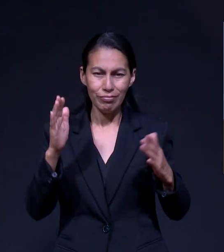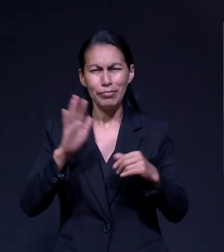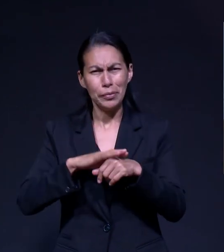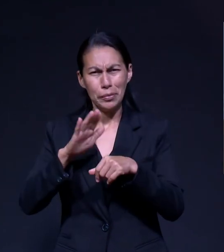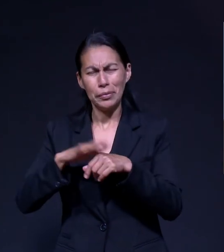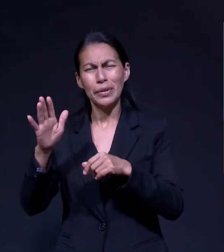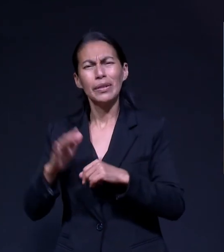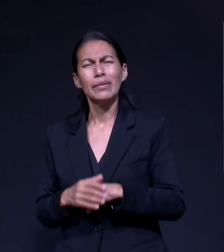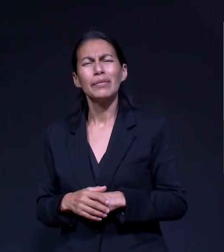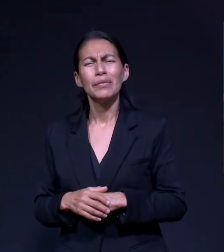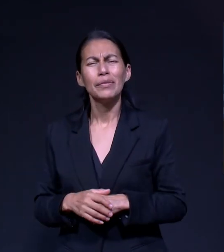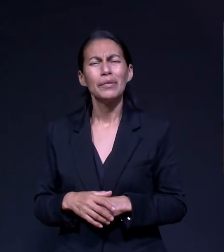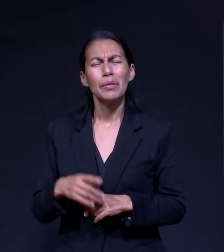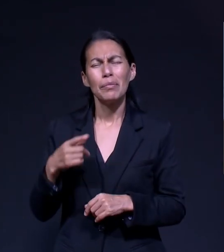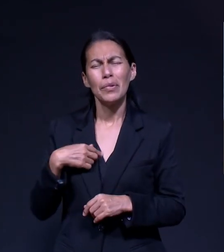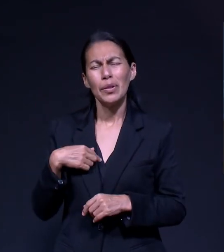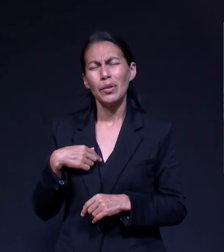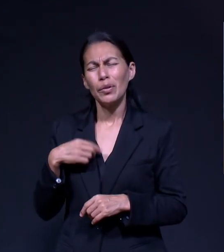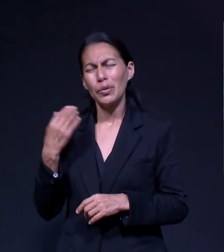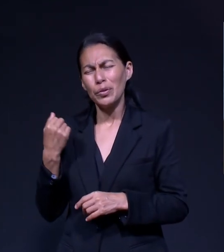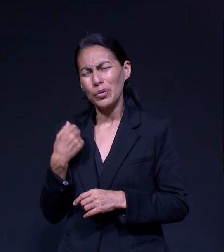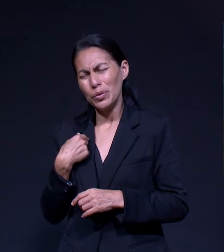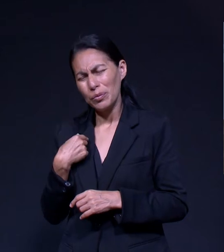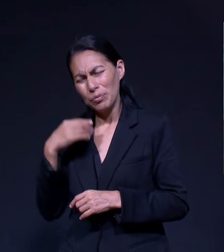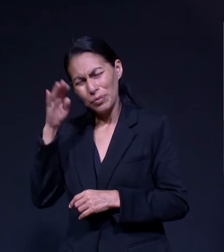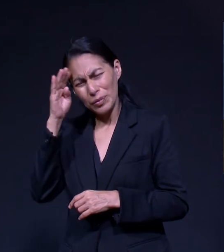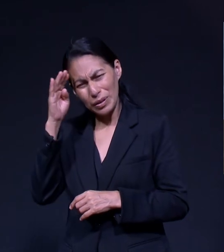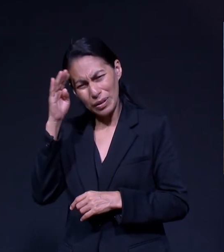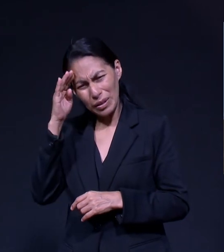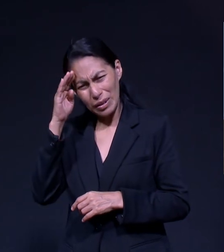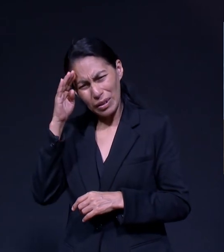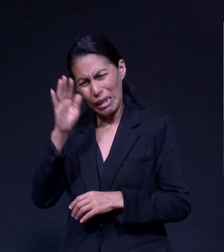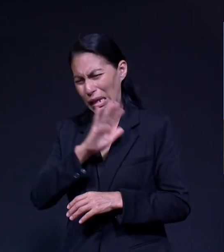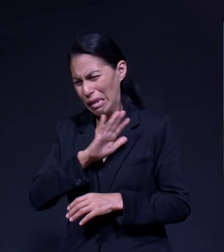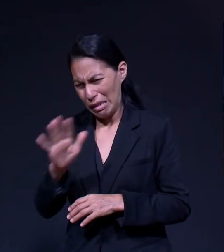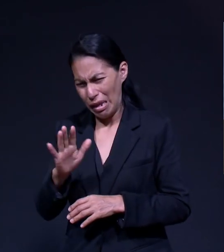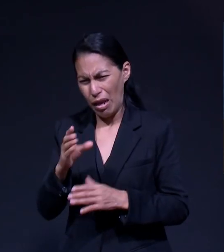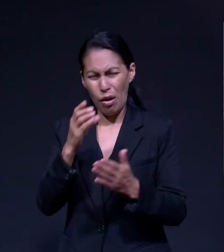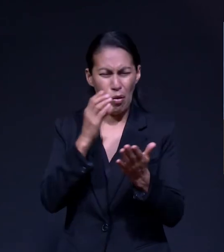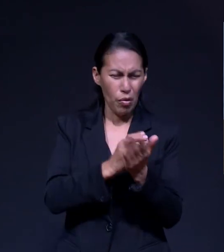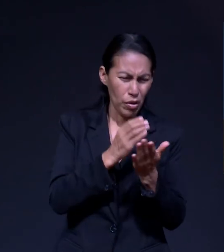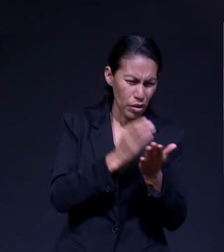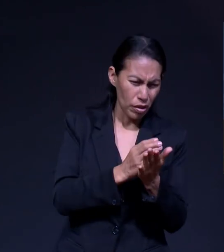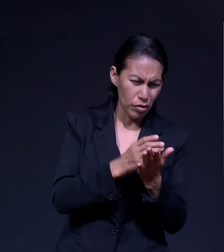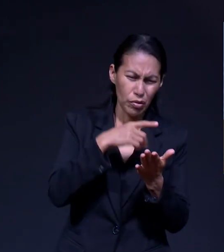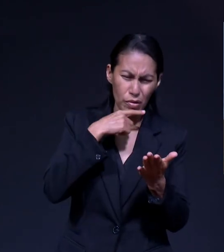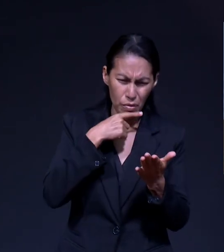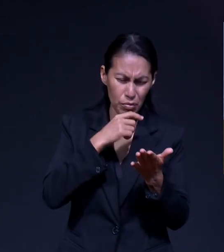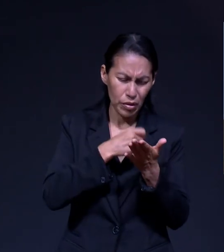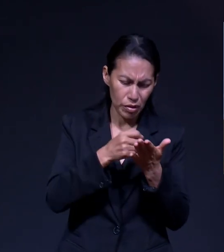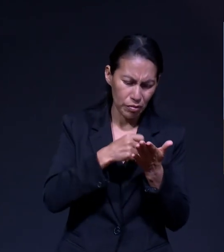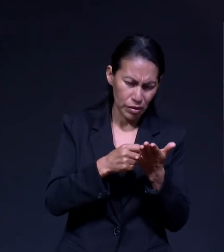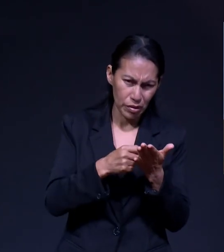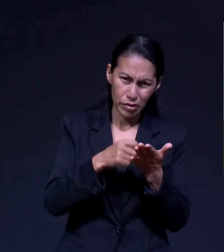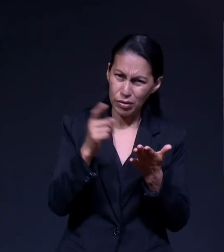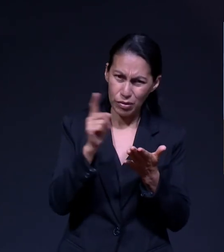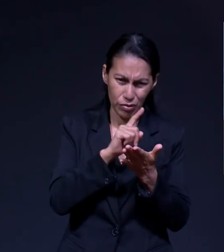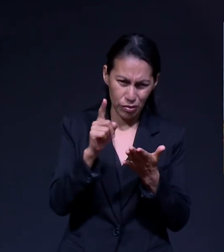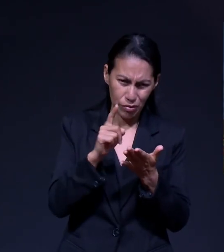El Tuve El Deseo De Que No Solo La Oración Fue Es el Momento De Agarrar El Cuaderno El Lápiz Y Escribir Sino En Todo